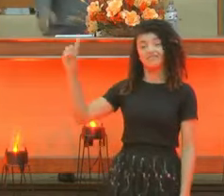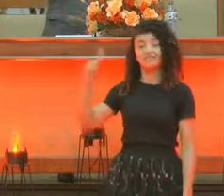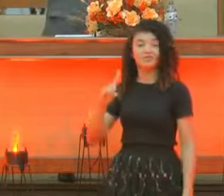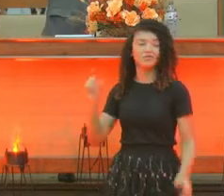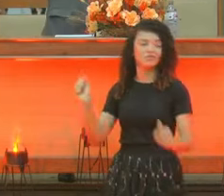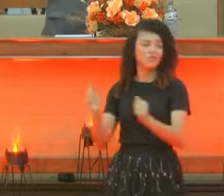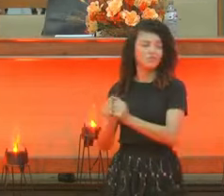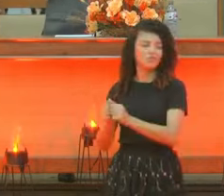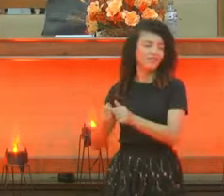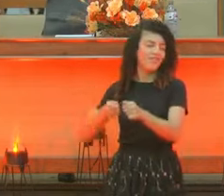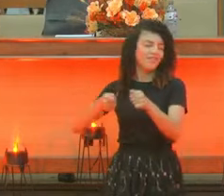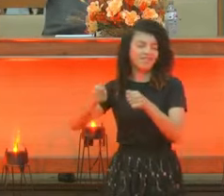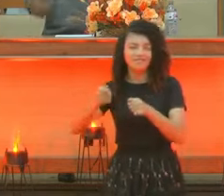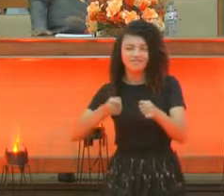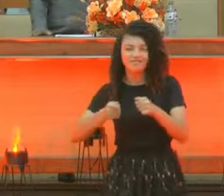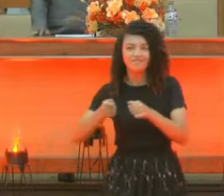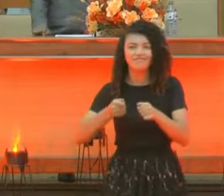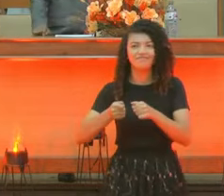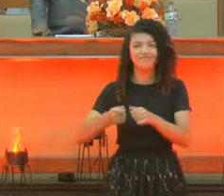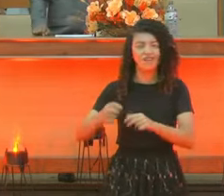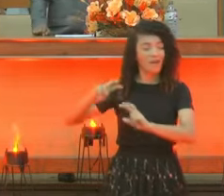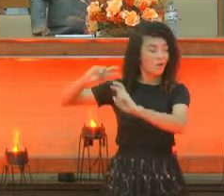E ele está no controle. Ele está me vendo.